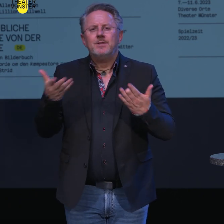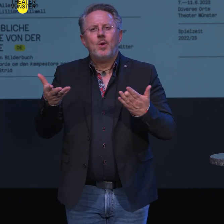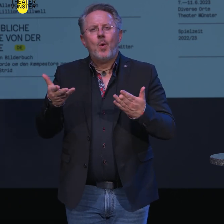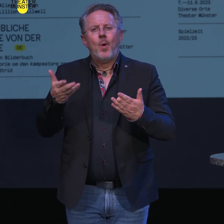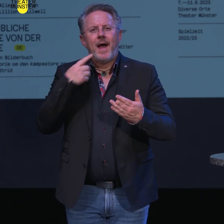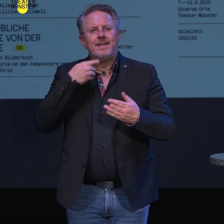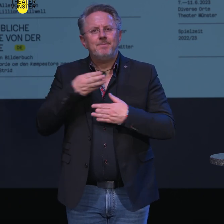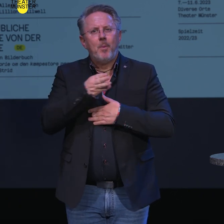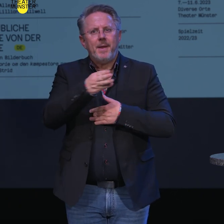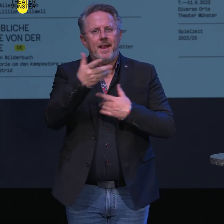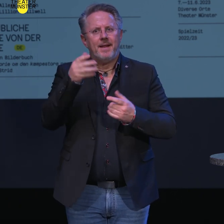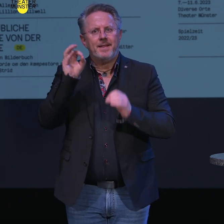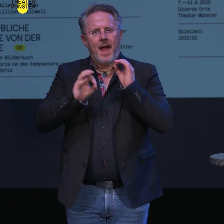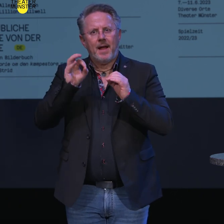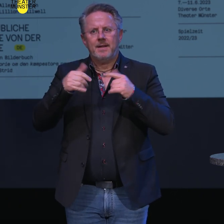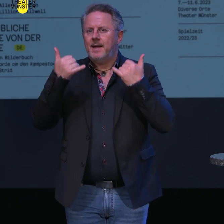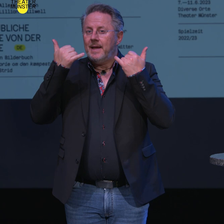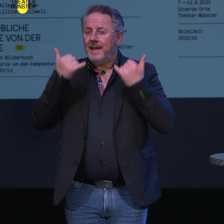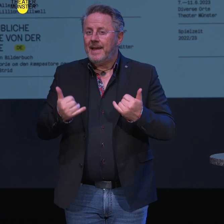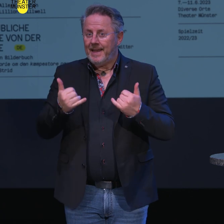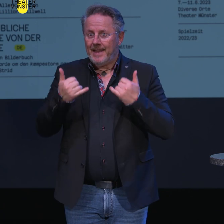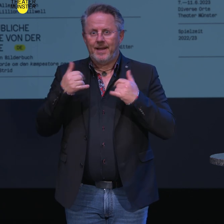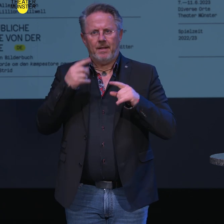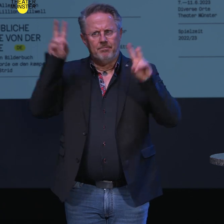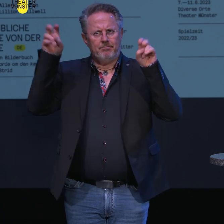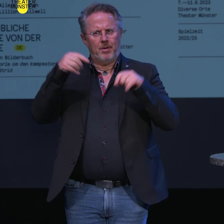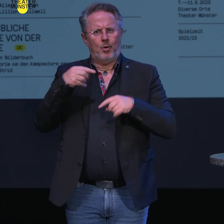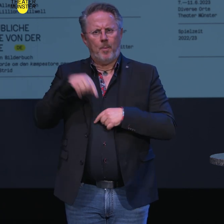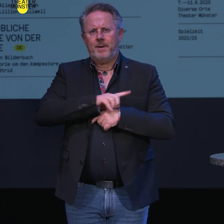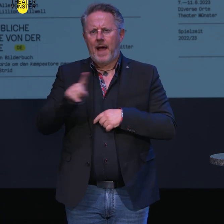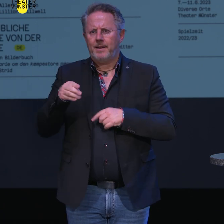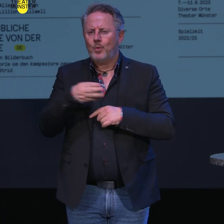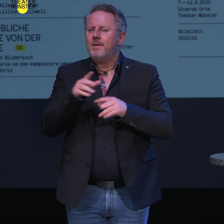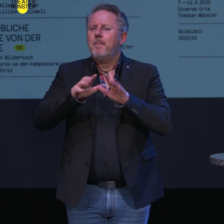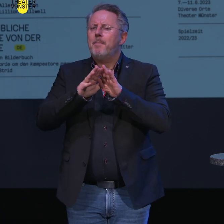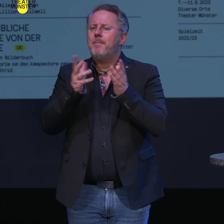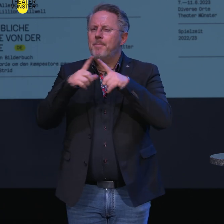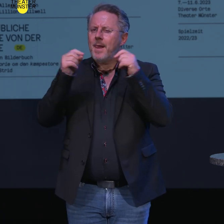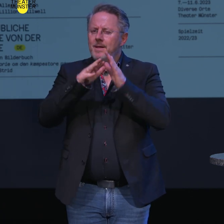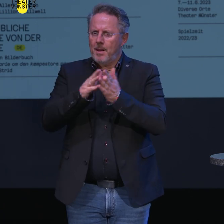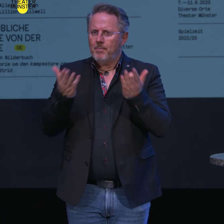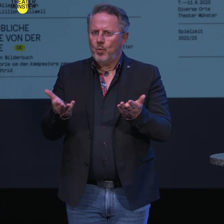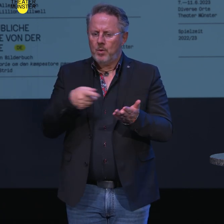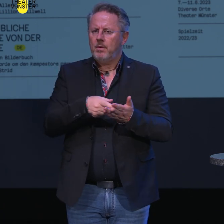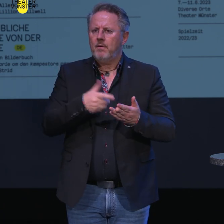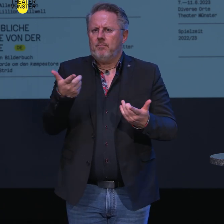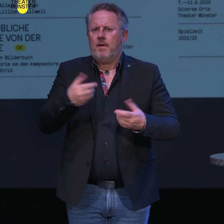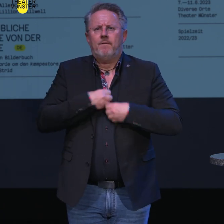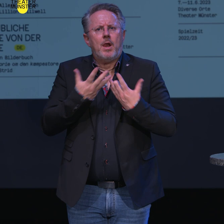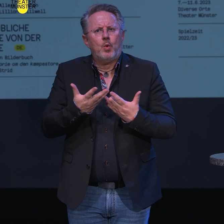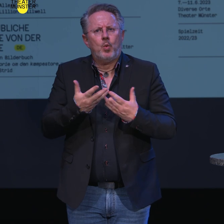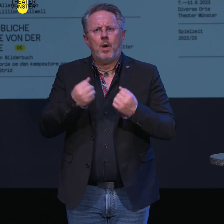Musiktheaterproduktion Hier kommt keiner durch, nach dem gleichnamigen Bilderbuch, in dem es um Willkür und